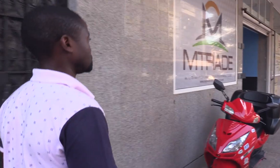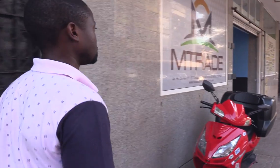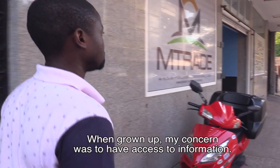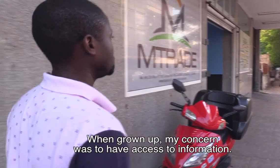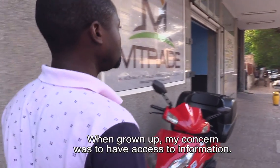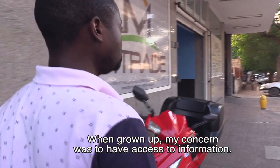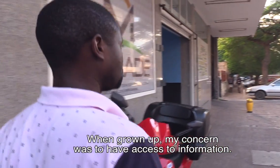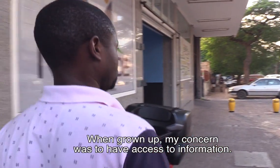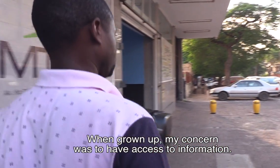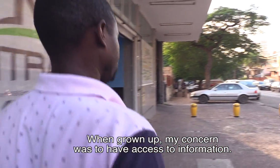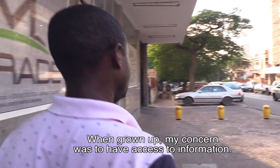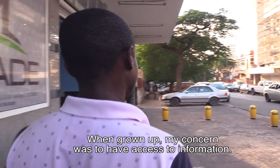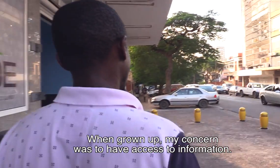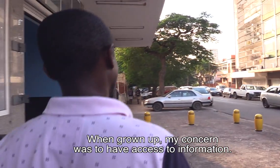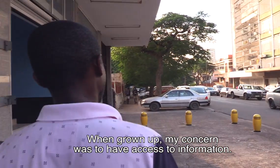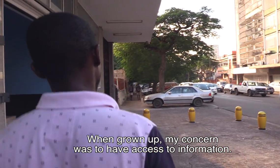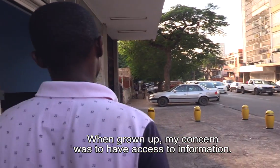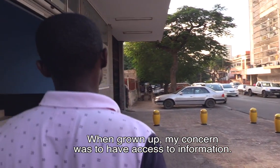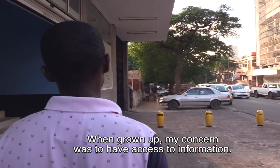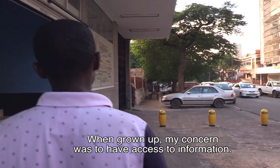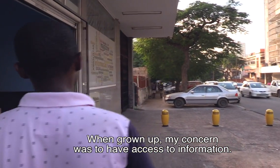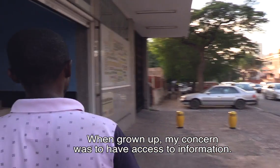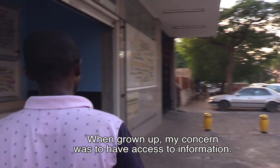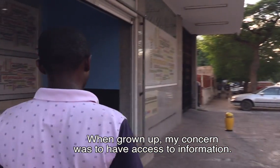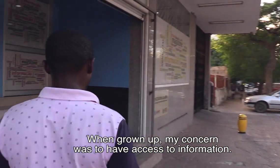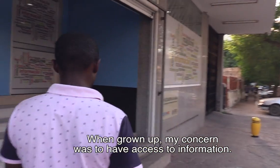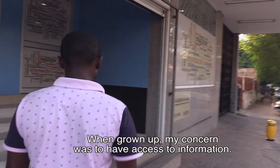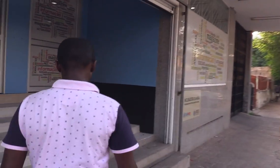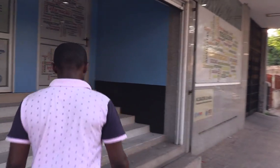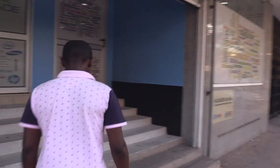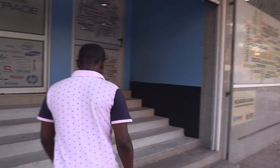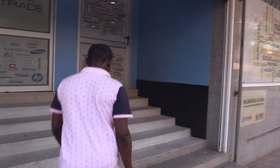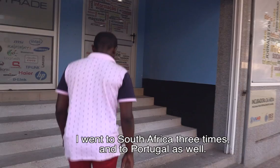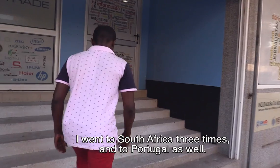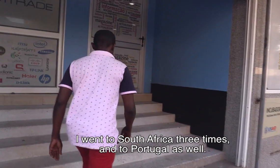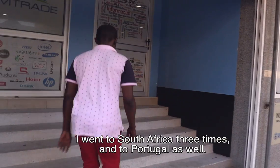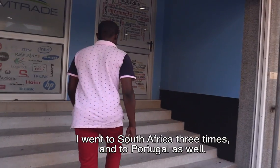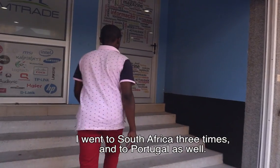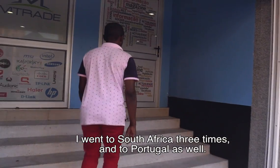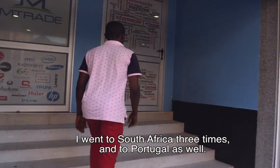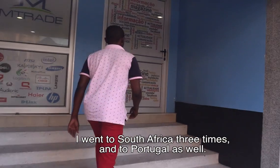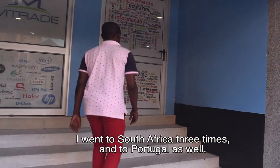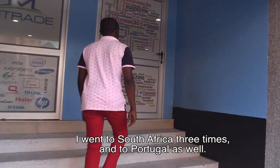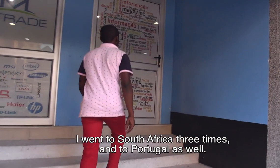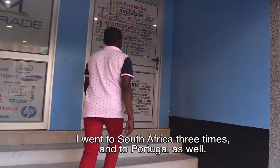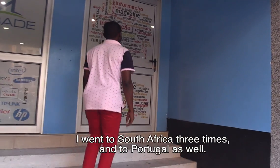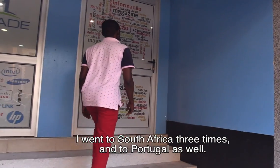Já adulto, a minha preocupação era de ter acesso à informação. Eu fui à África do Sul três vezes e